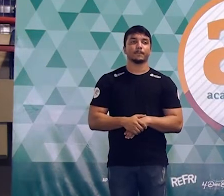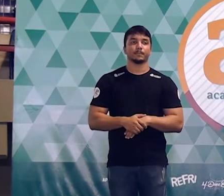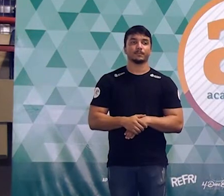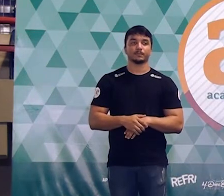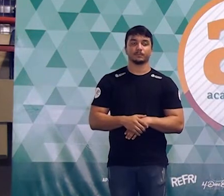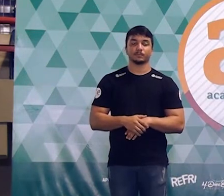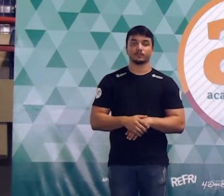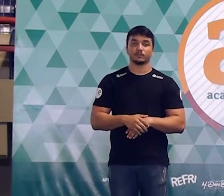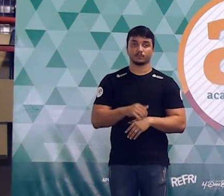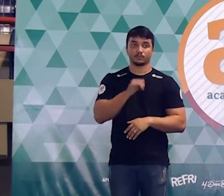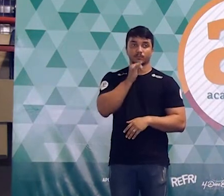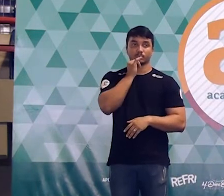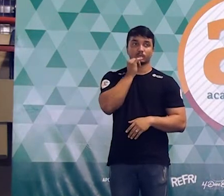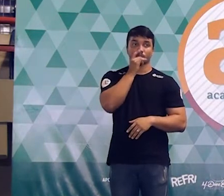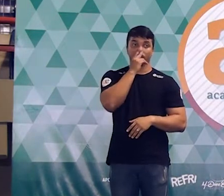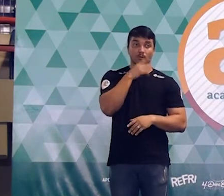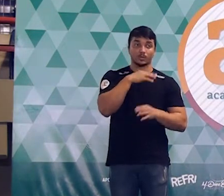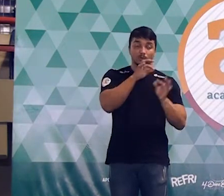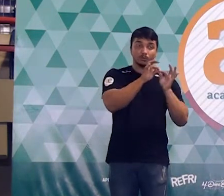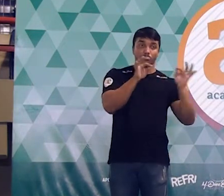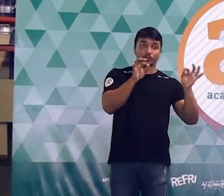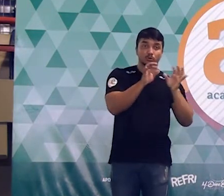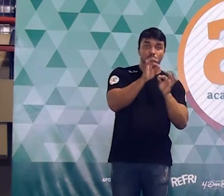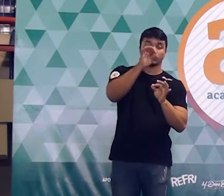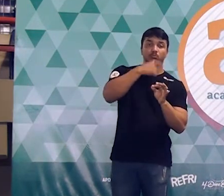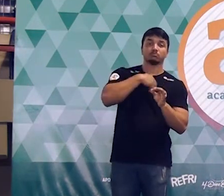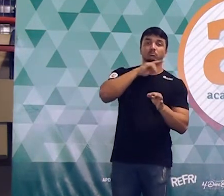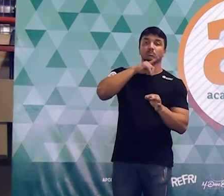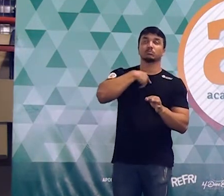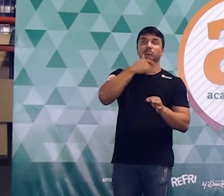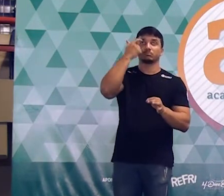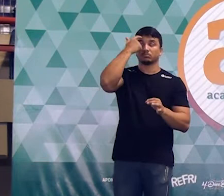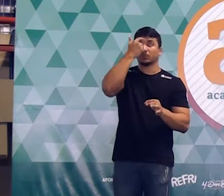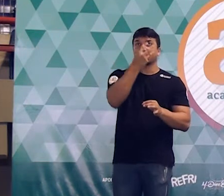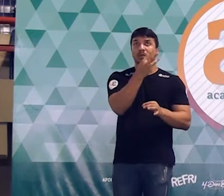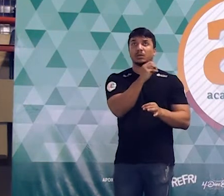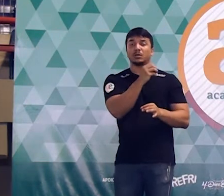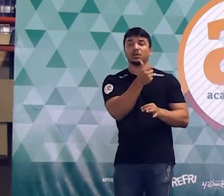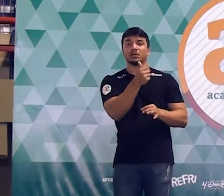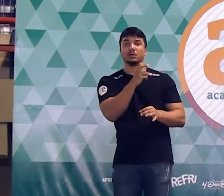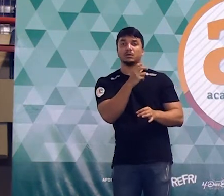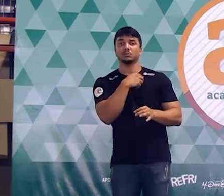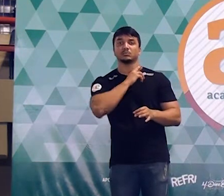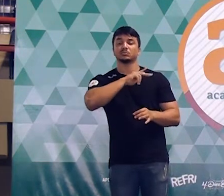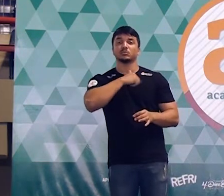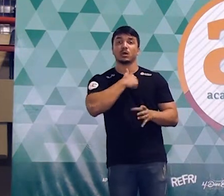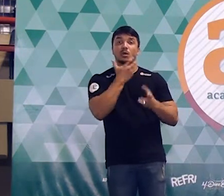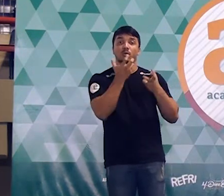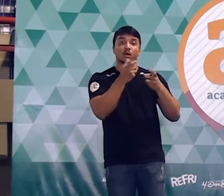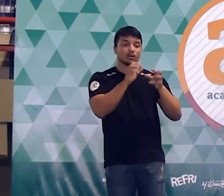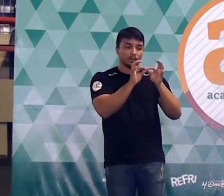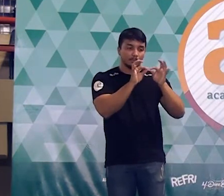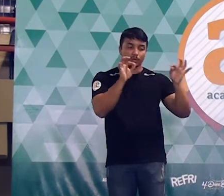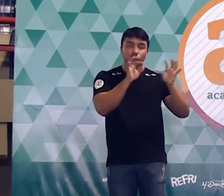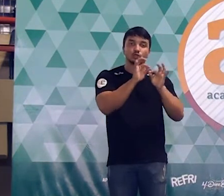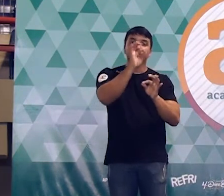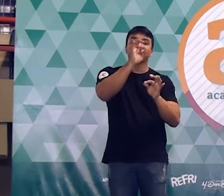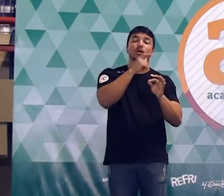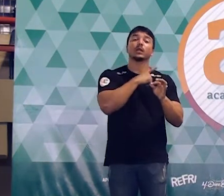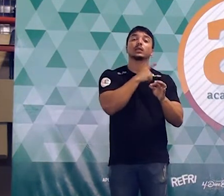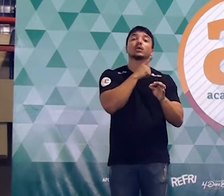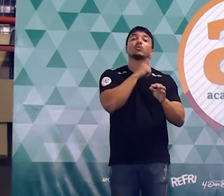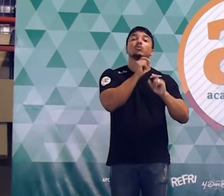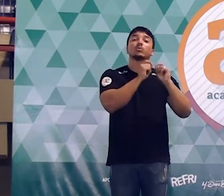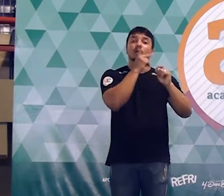Eu tenho uma determinada medida que não me interessa quanto é. Se é 30, se é 15, se é 20, não interessa. Eu tenho uma medida e essa